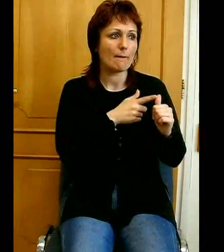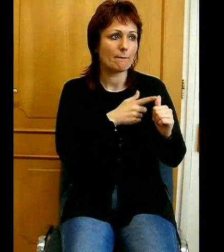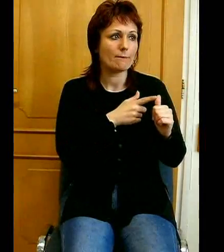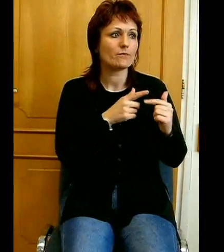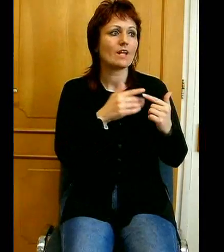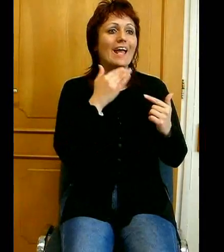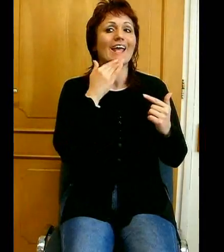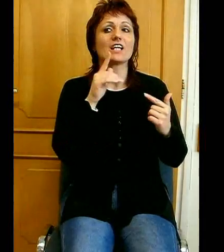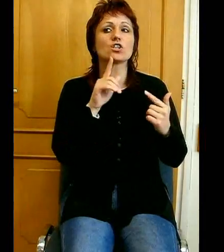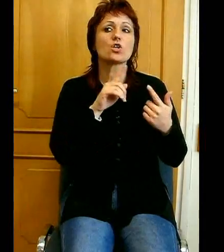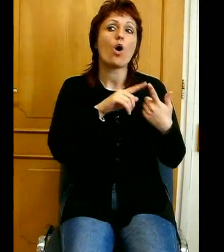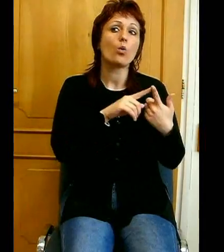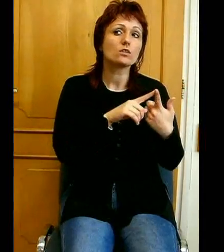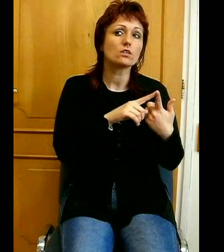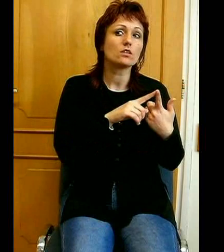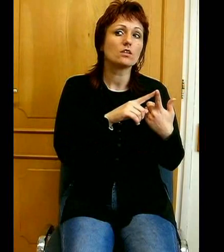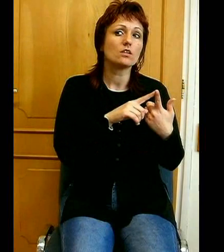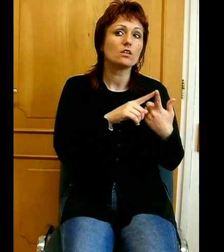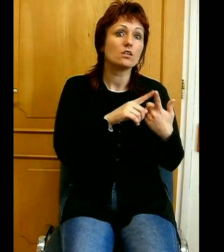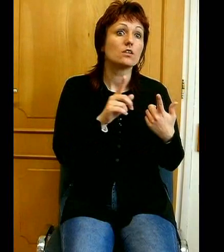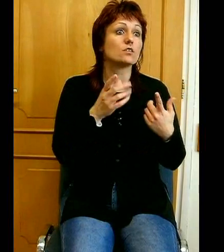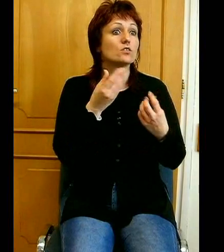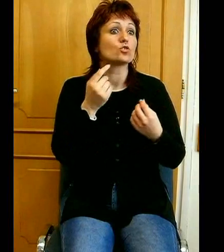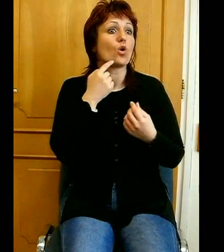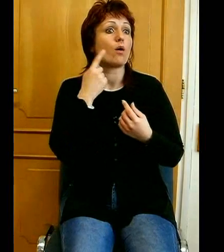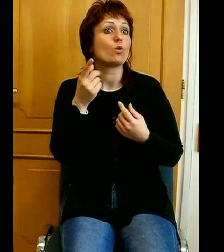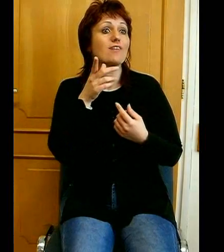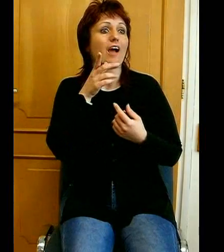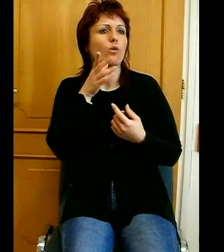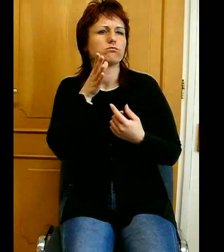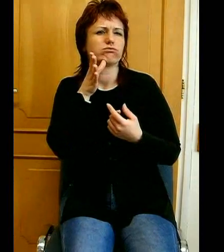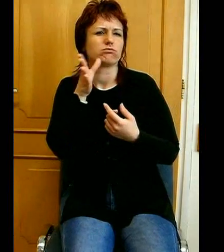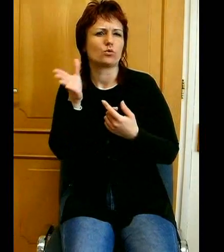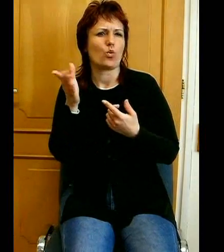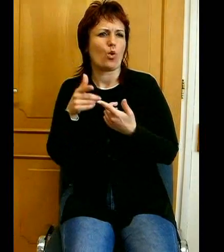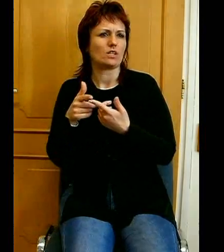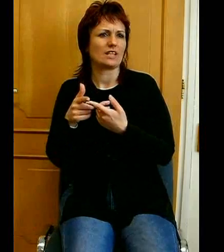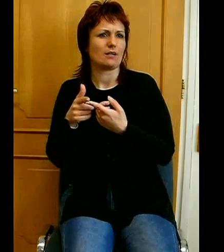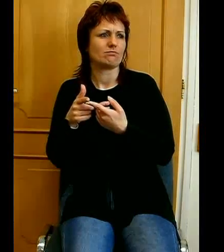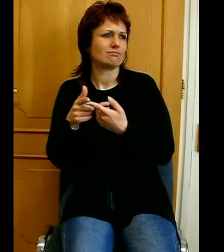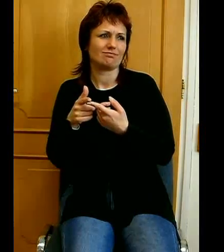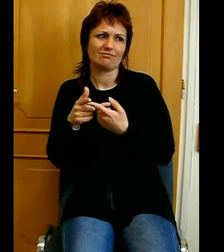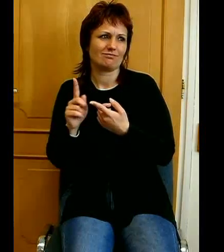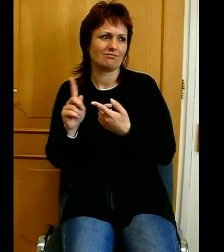és ezután sokan azt mondják, hogy gyűlöltem. Pedig ott az a szóban, hogy Ézsaut hátalább helyeztem.